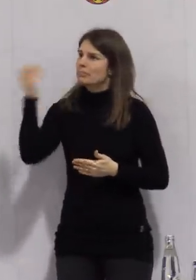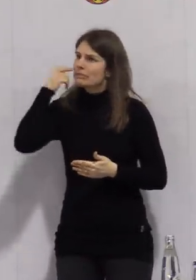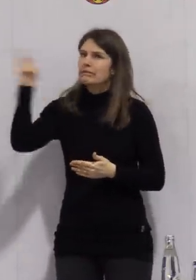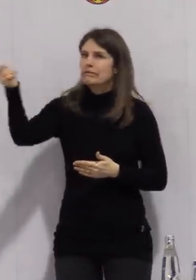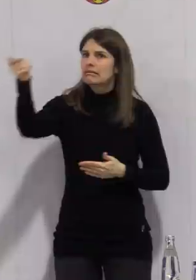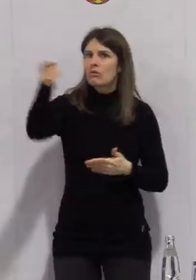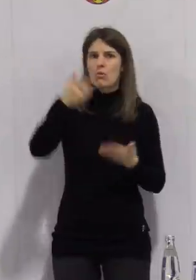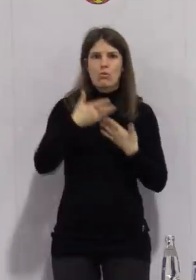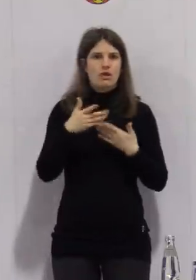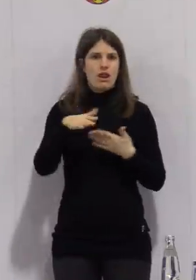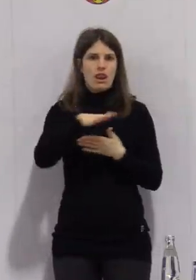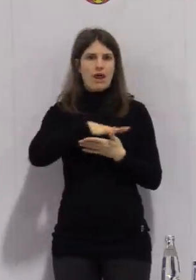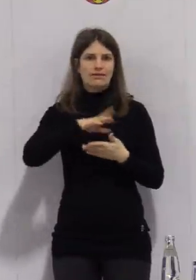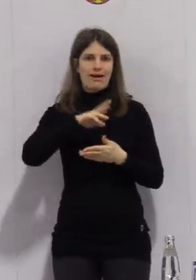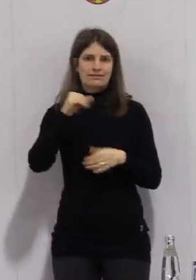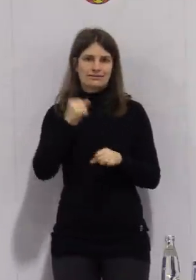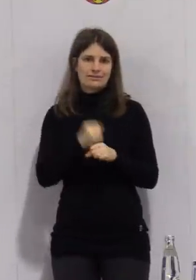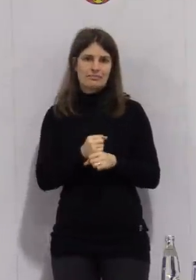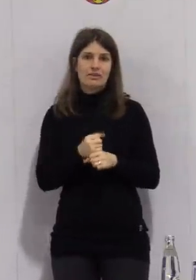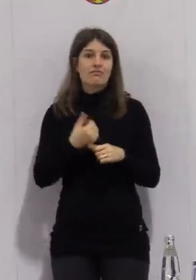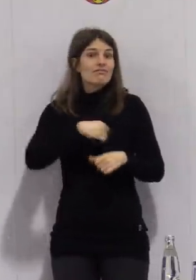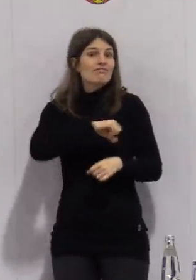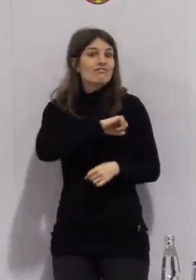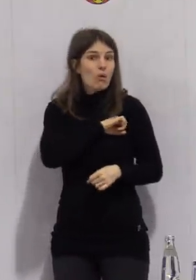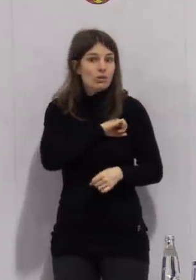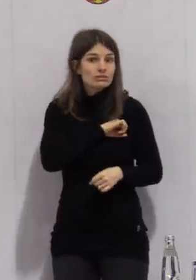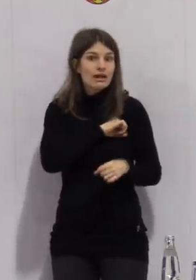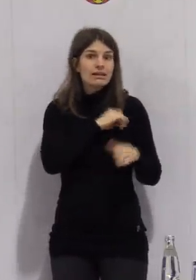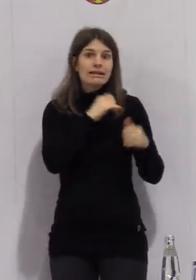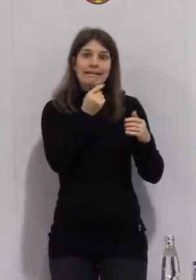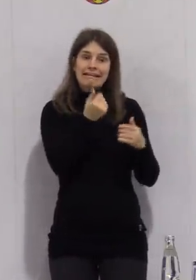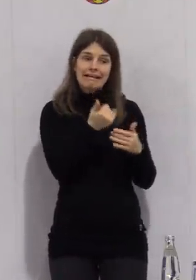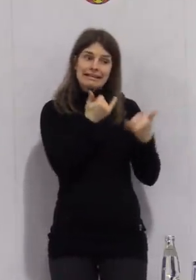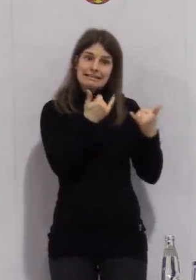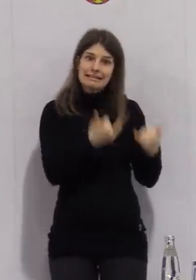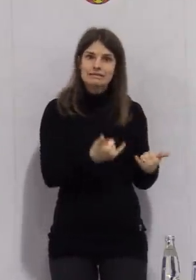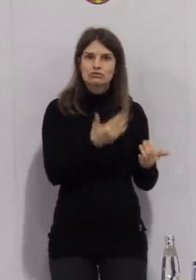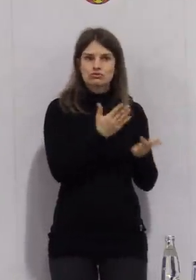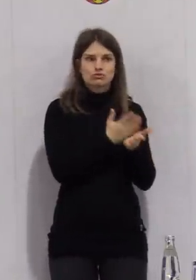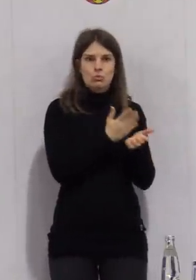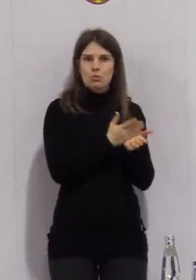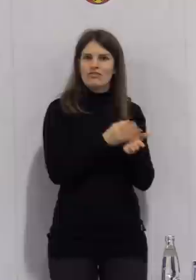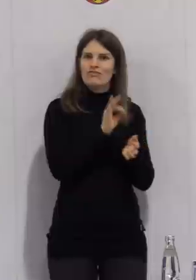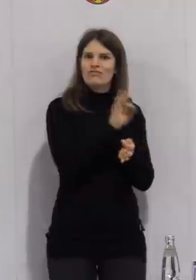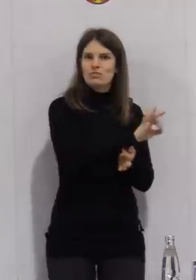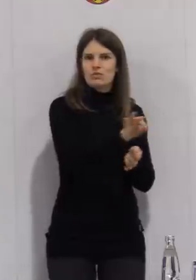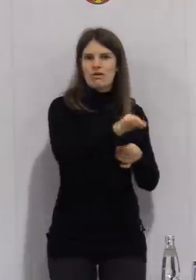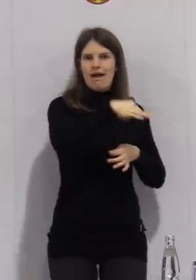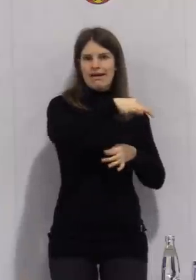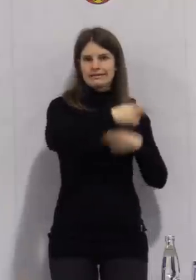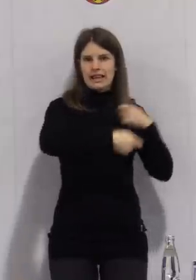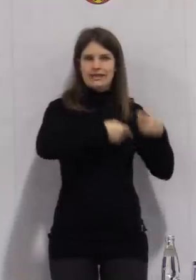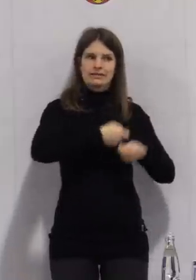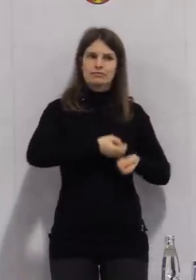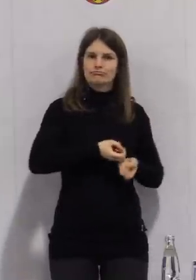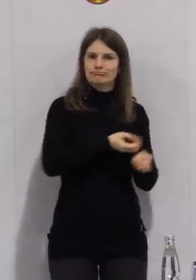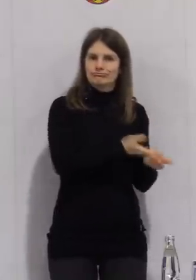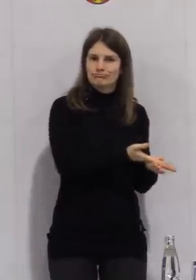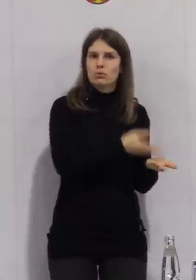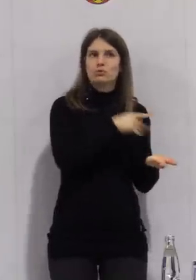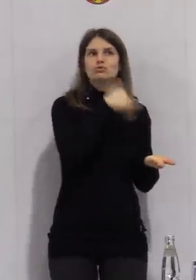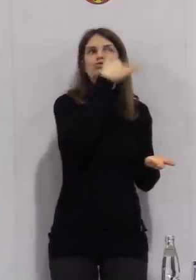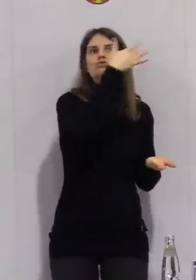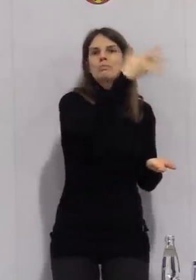später vor Ort einlösen kann, das Geld aber sozusagen jetzt schon fließt. Und ich möchte Sie einfach ermuntern,